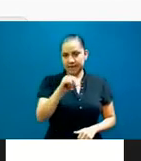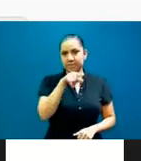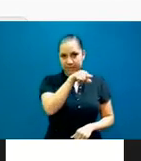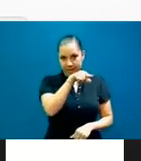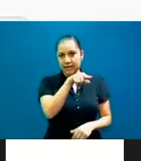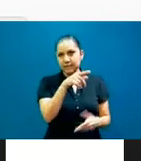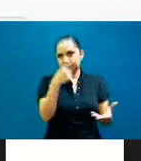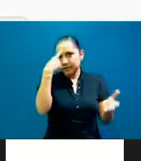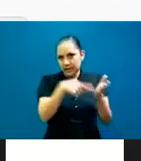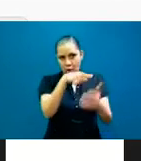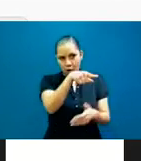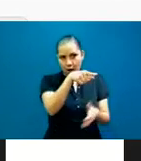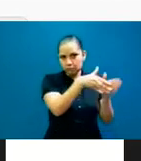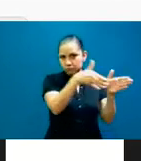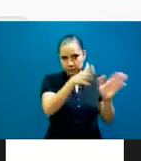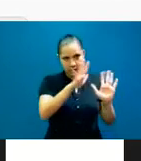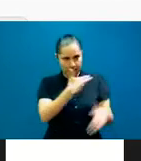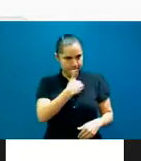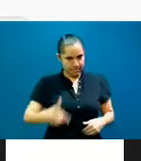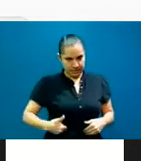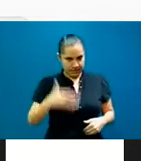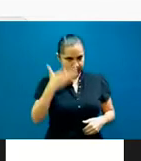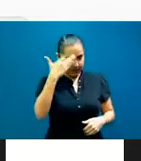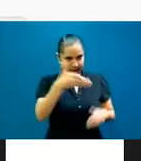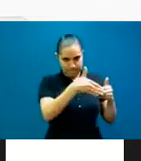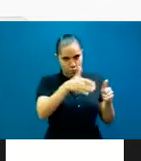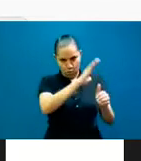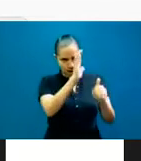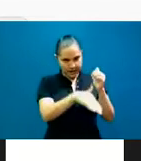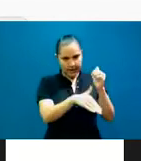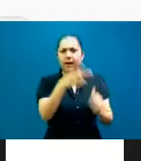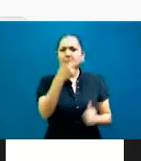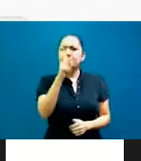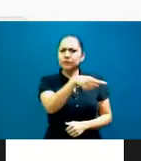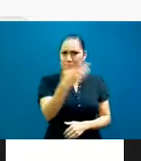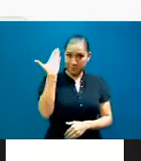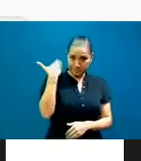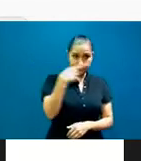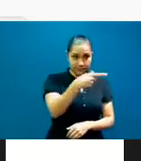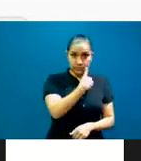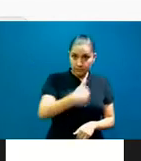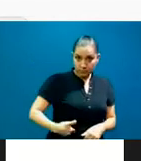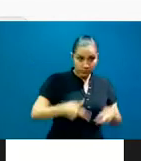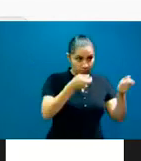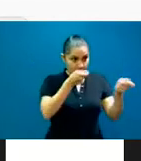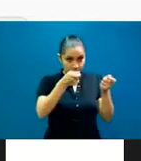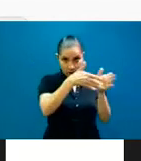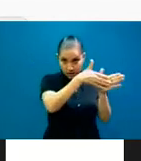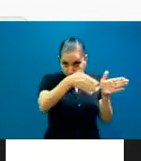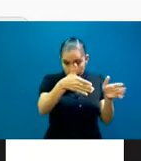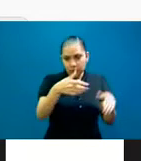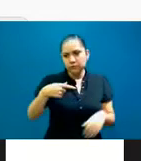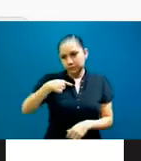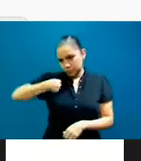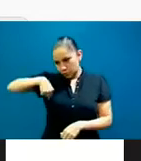que ya terminó su presidencia, pero durante su administración tuvimos muchos acercamientos